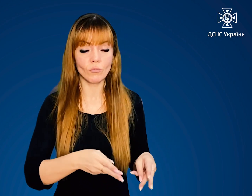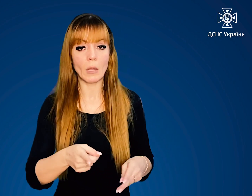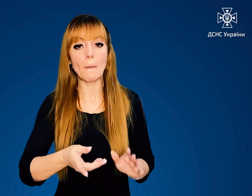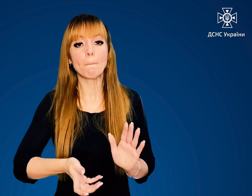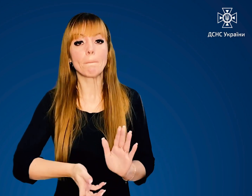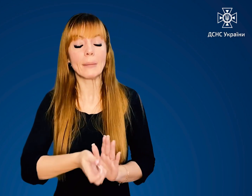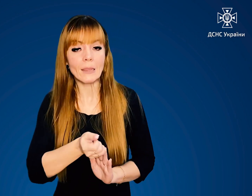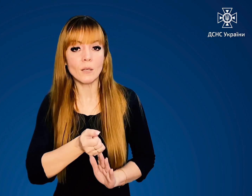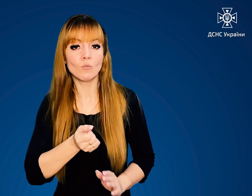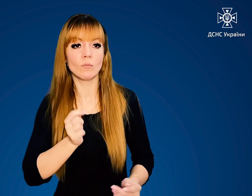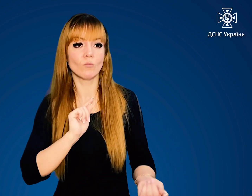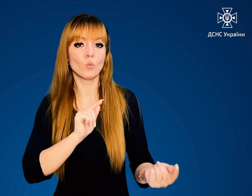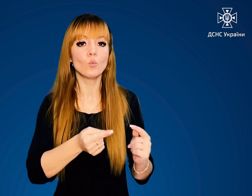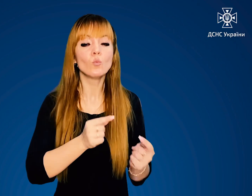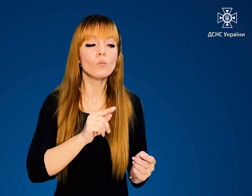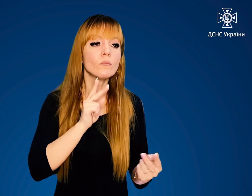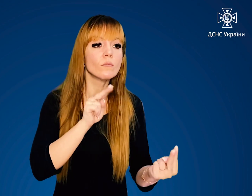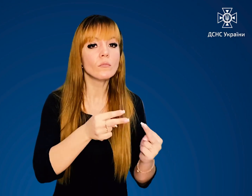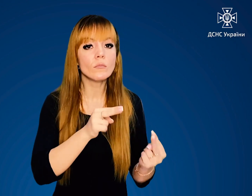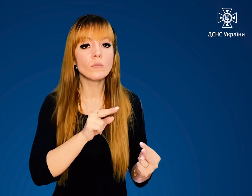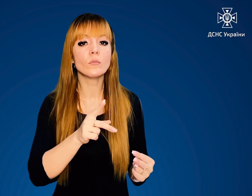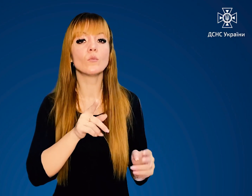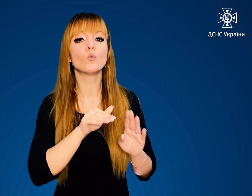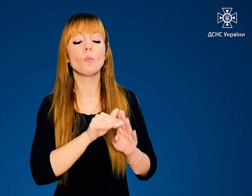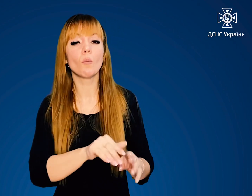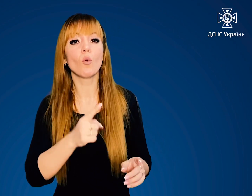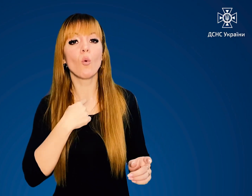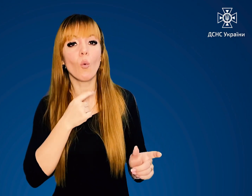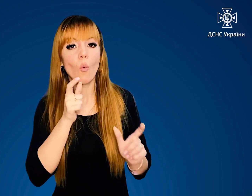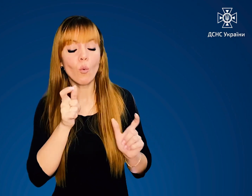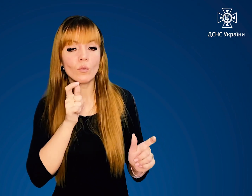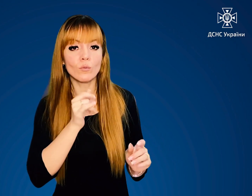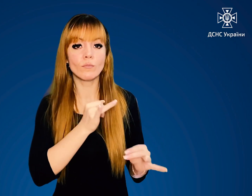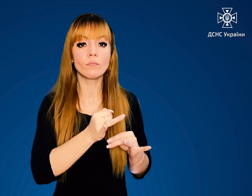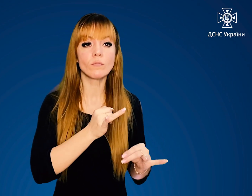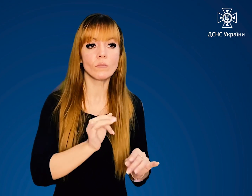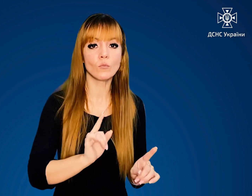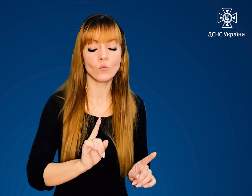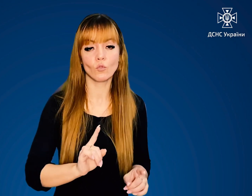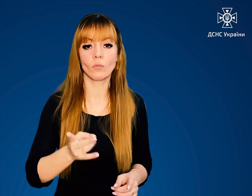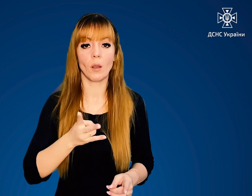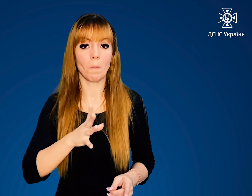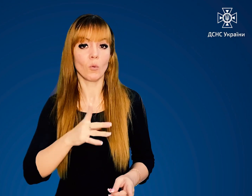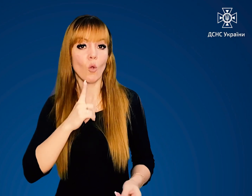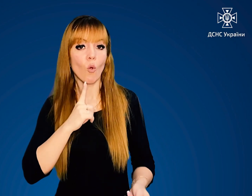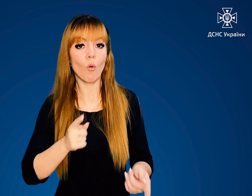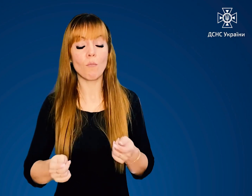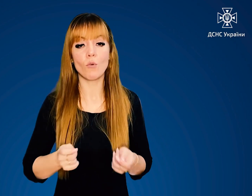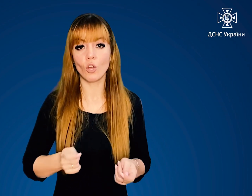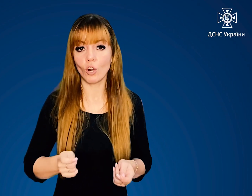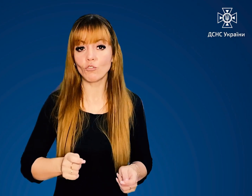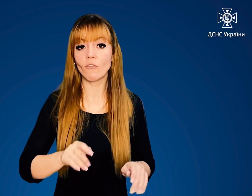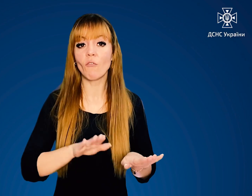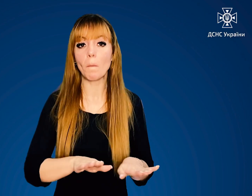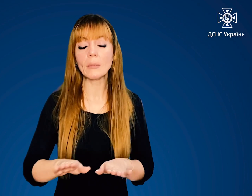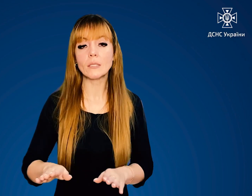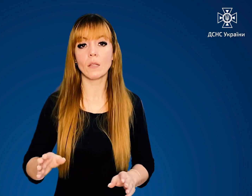Підтримуйте з ними зв'язок за допомогою голосу. Будьте обережні в місцях горіння